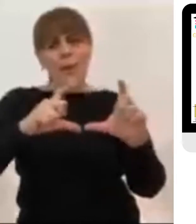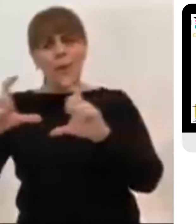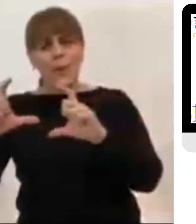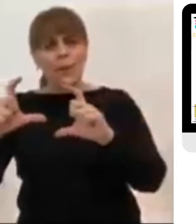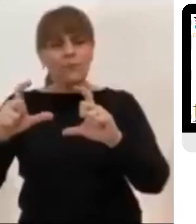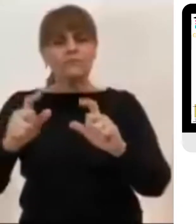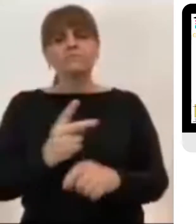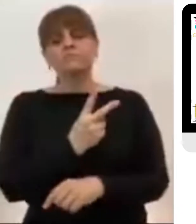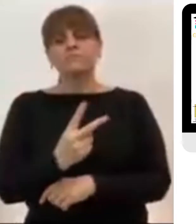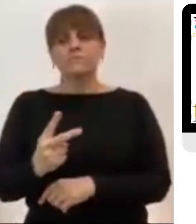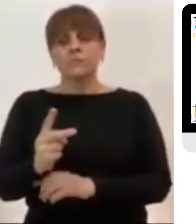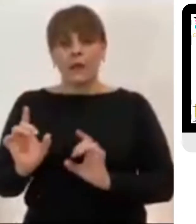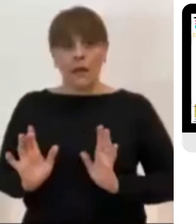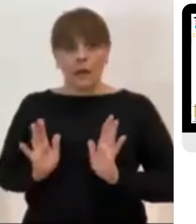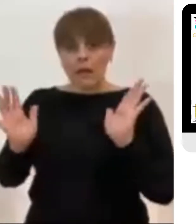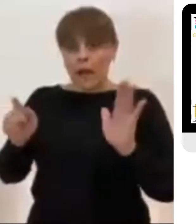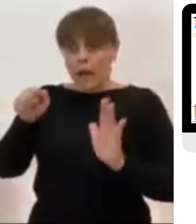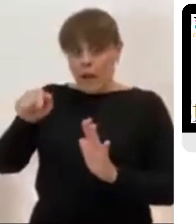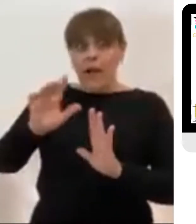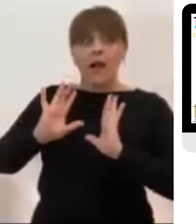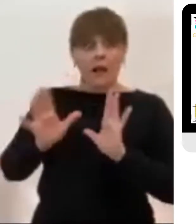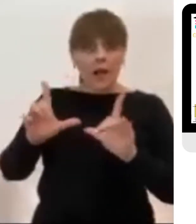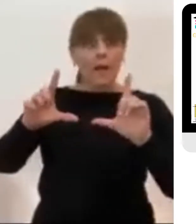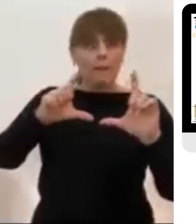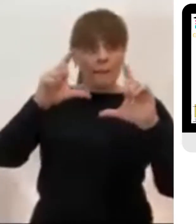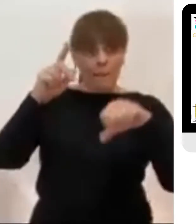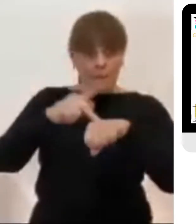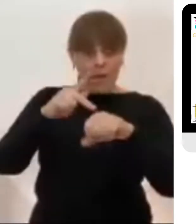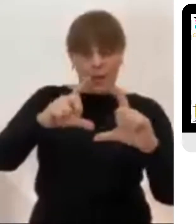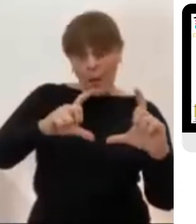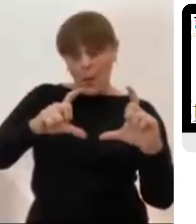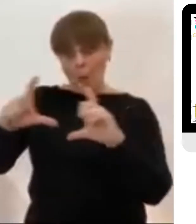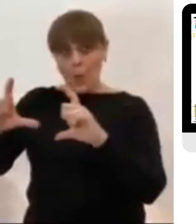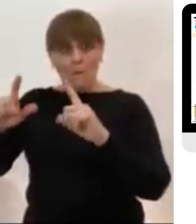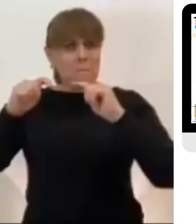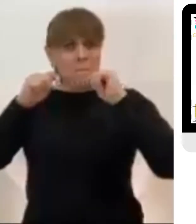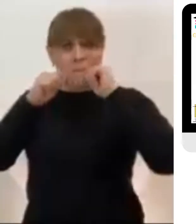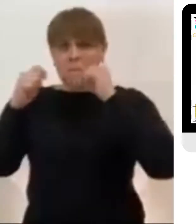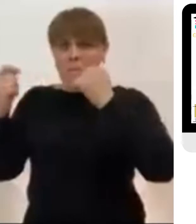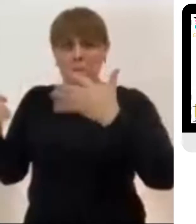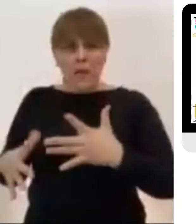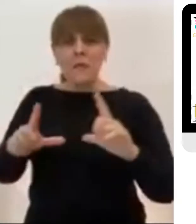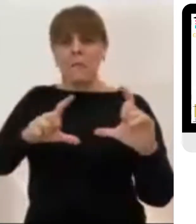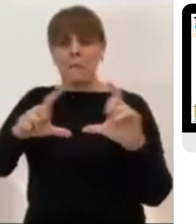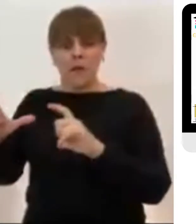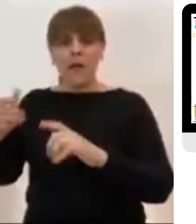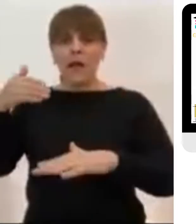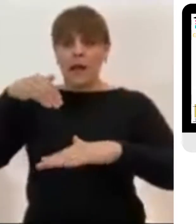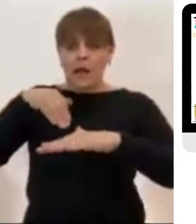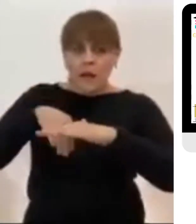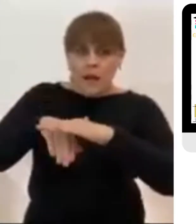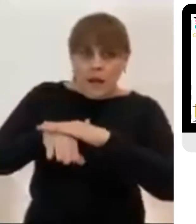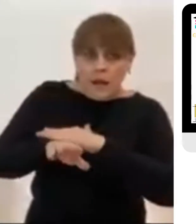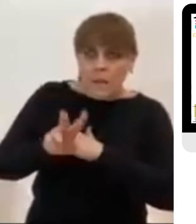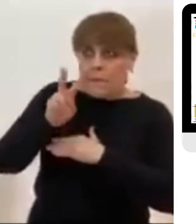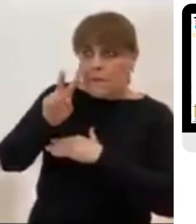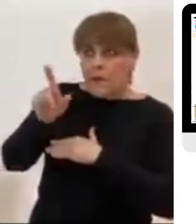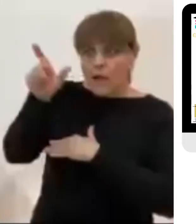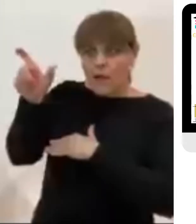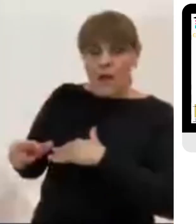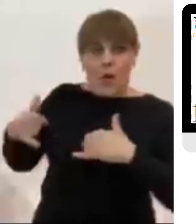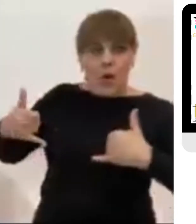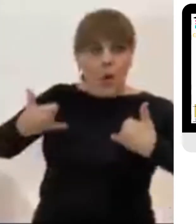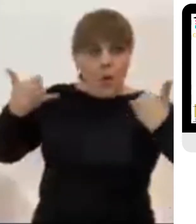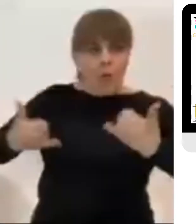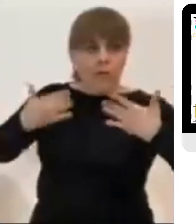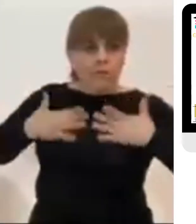quitada A pesar de ser muy grande Entraron en el sepulcro y vieron a un joven Vestido con una túnica